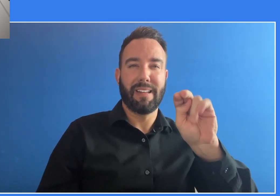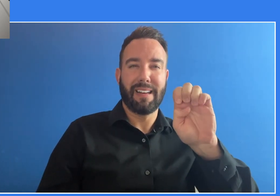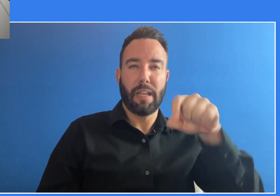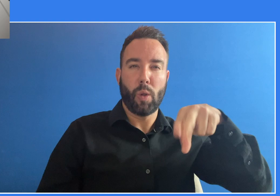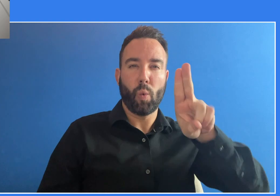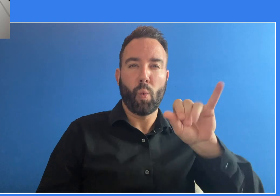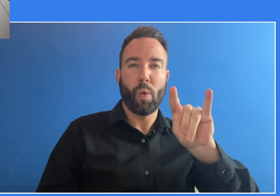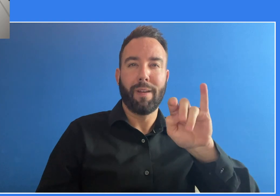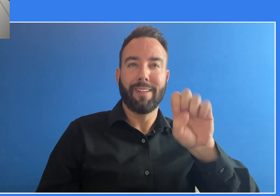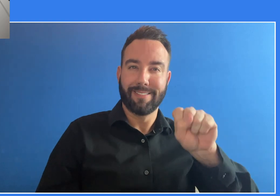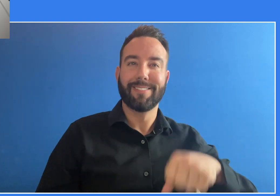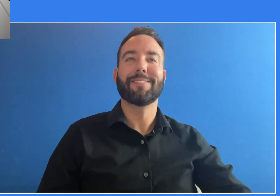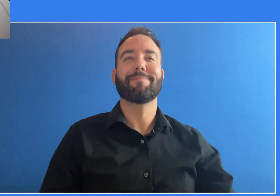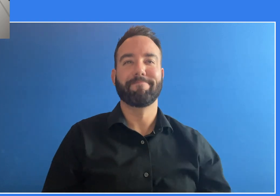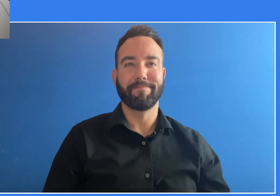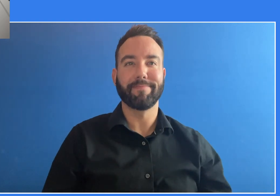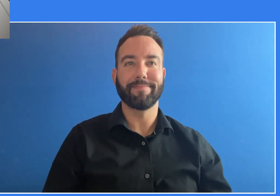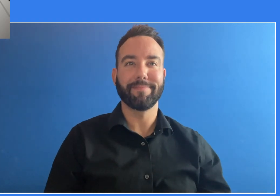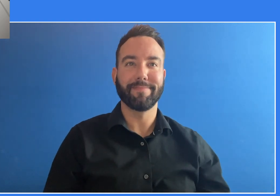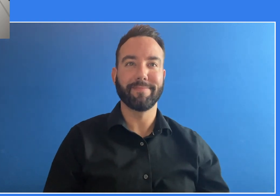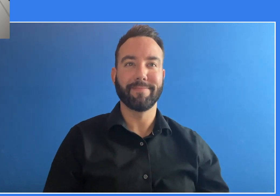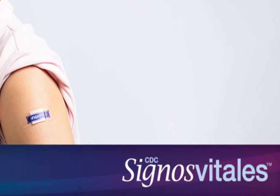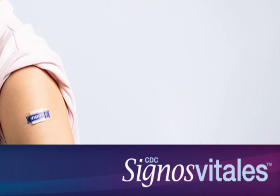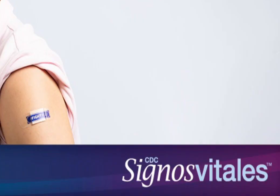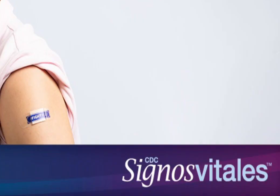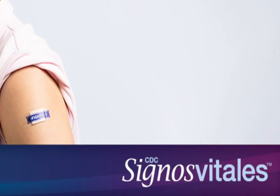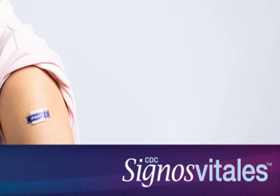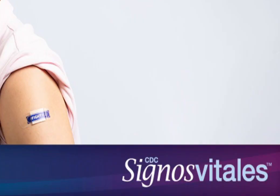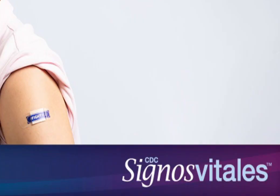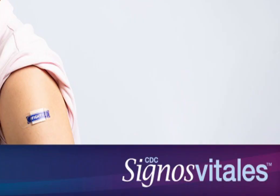-flu-inequities.